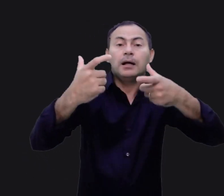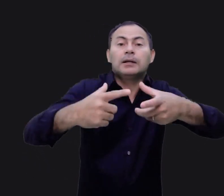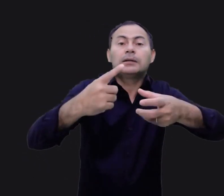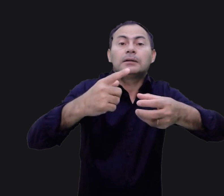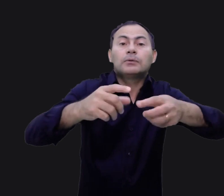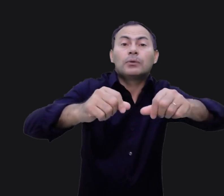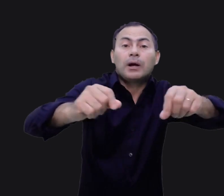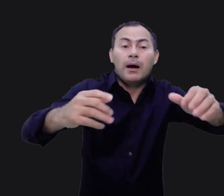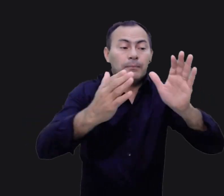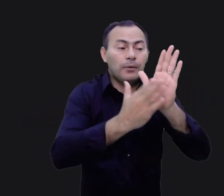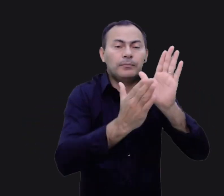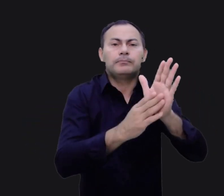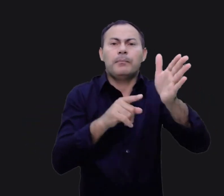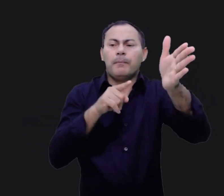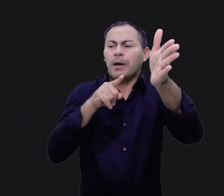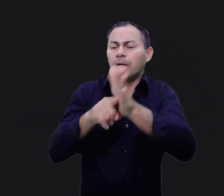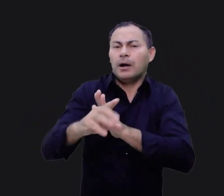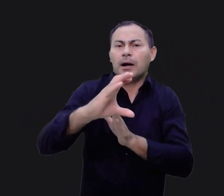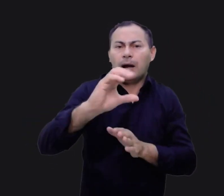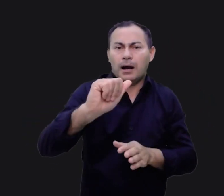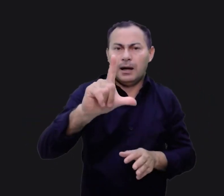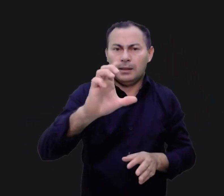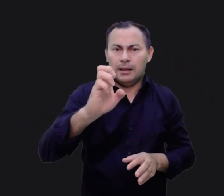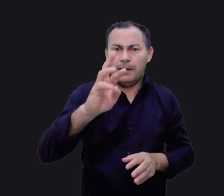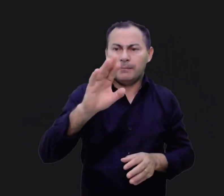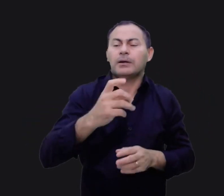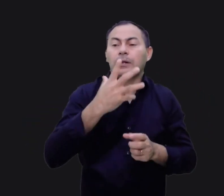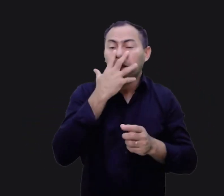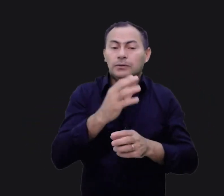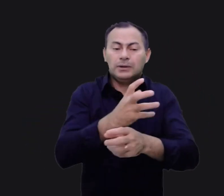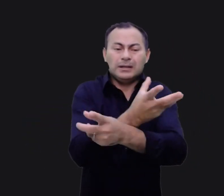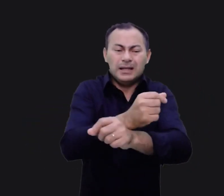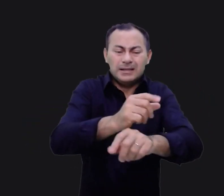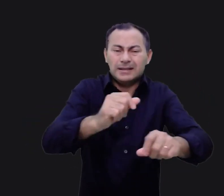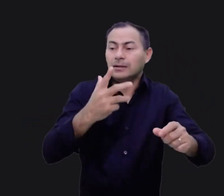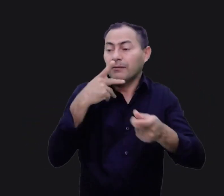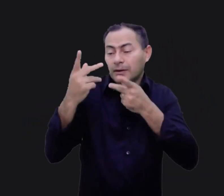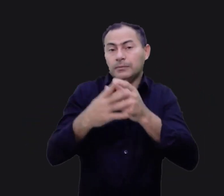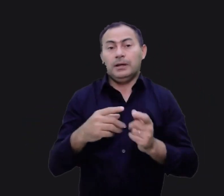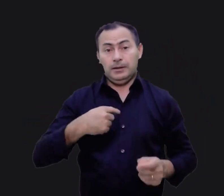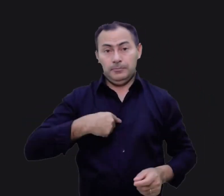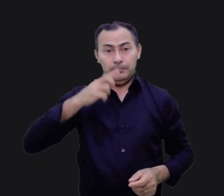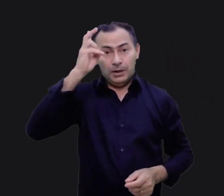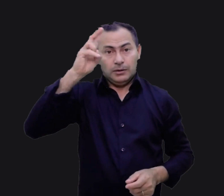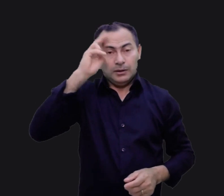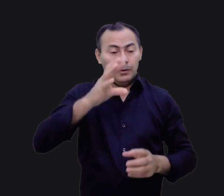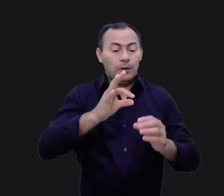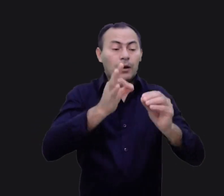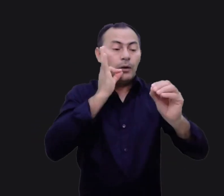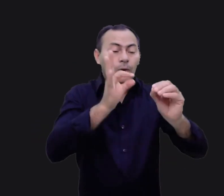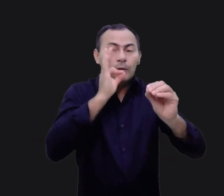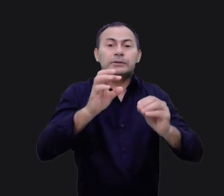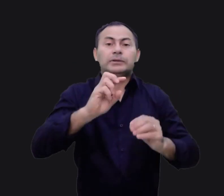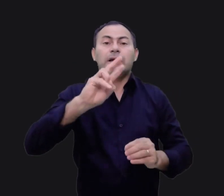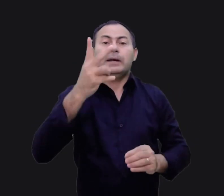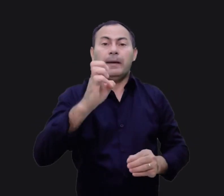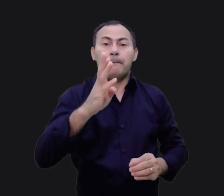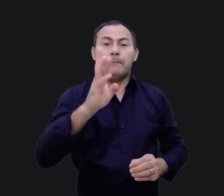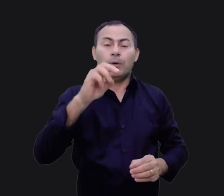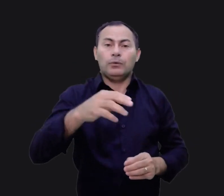prometida. Se perguntassem a Caleb o que ele achou do deserto, ele diria, Eu me lembro daquelas uvas lá de Hebron, do